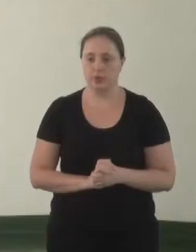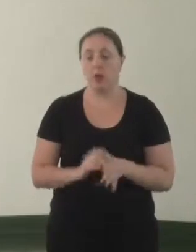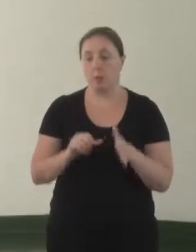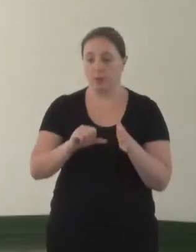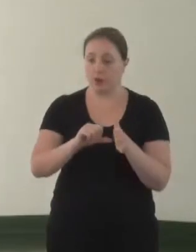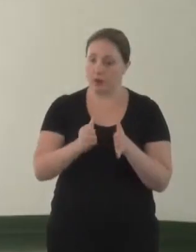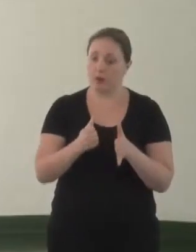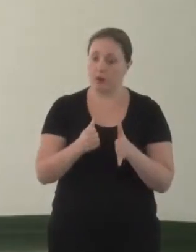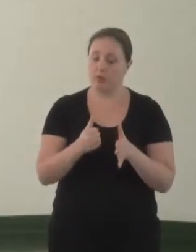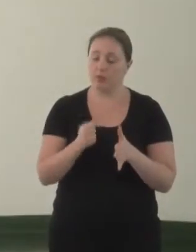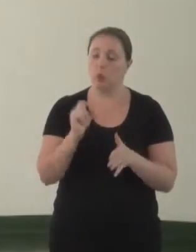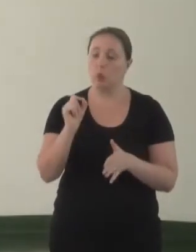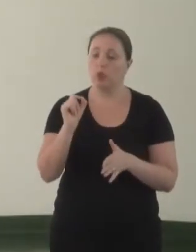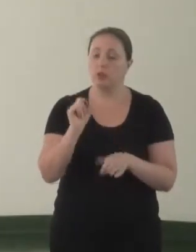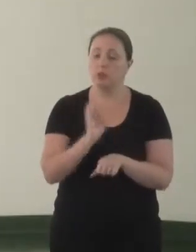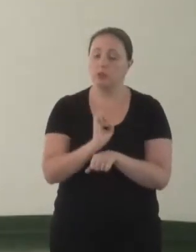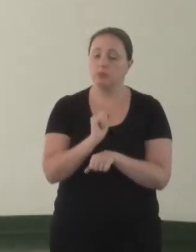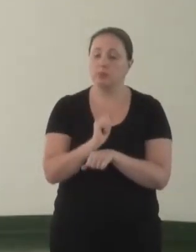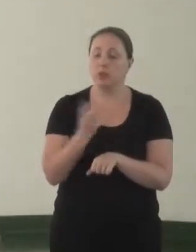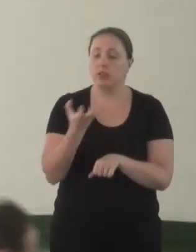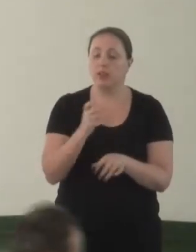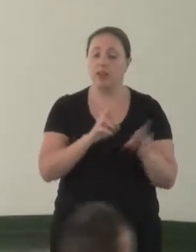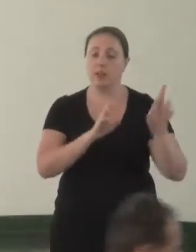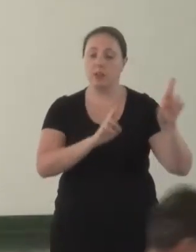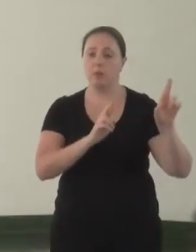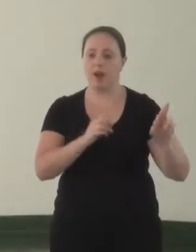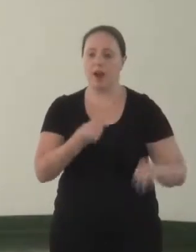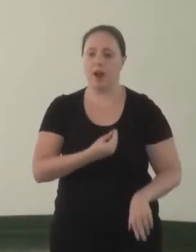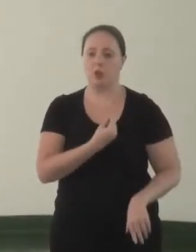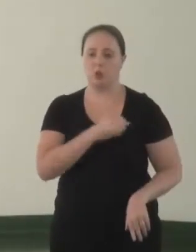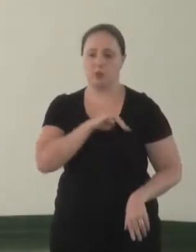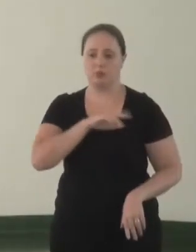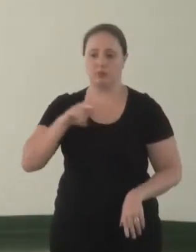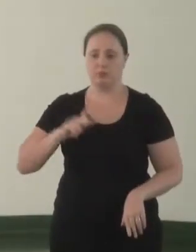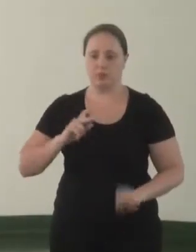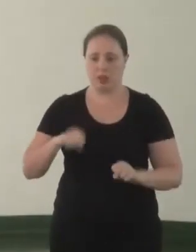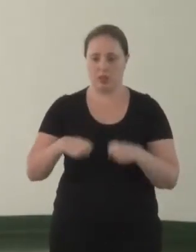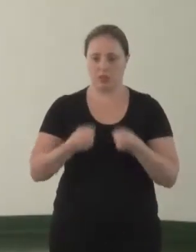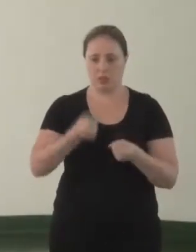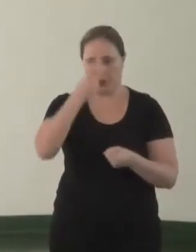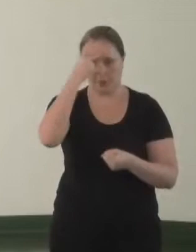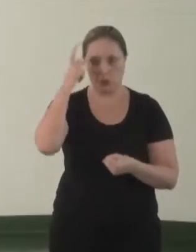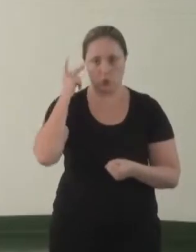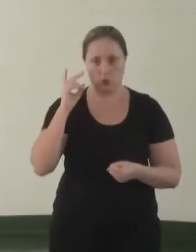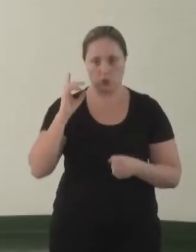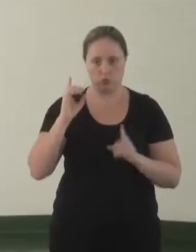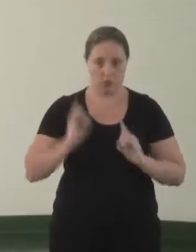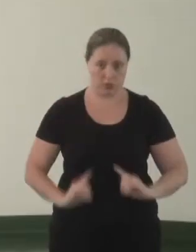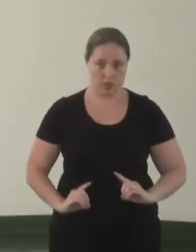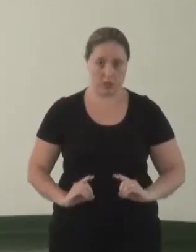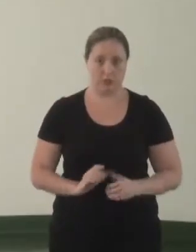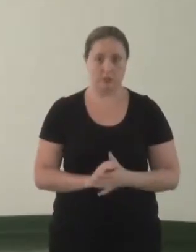primeiramente, o que esperar da atuação do Ministério Público no tema defesa dos direitos da pessoa com deficiência?